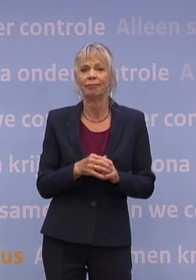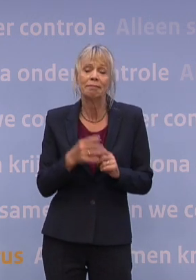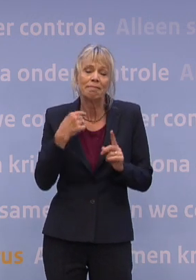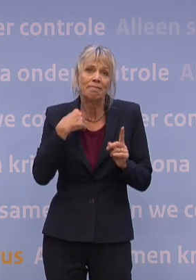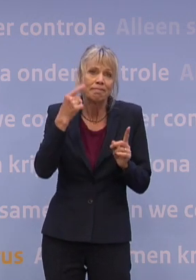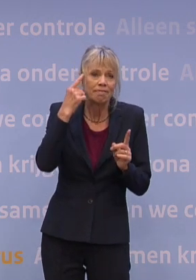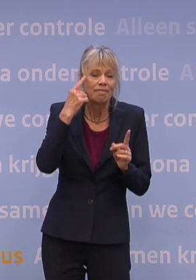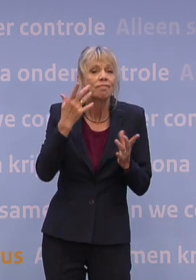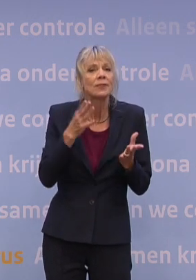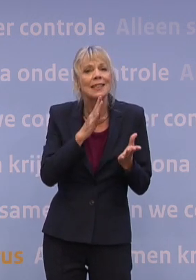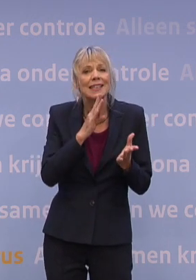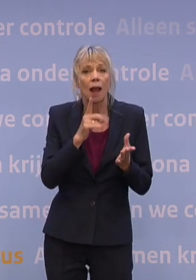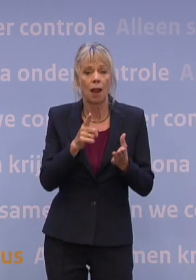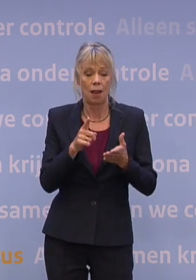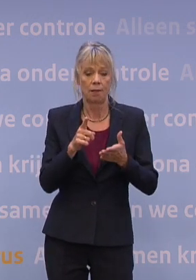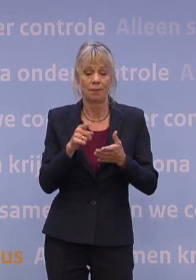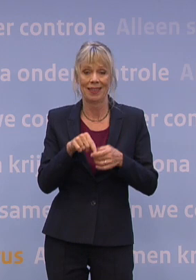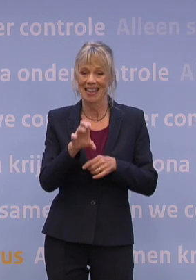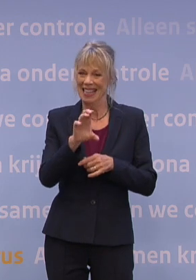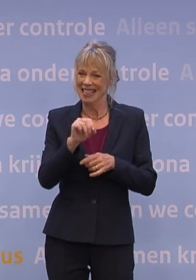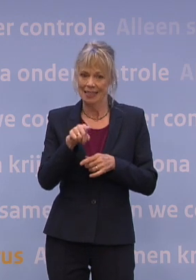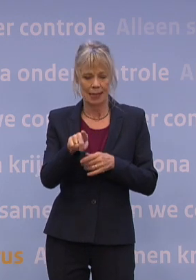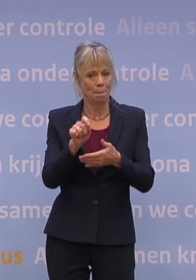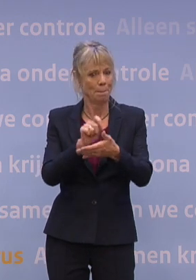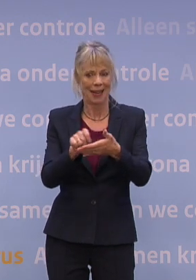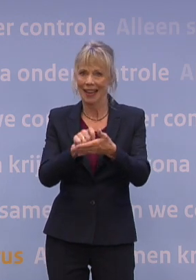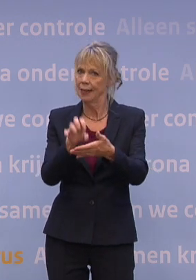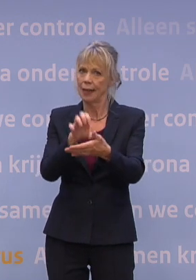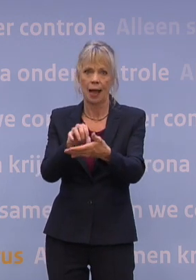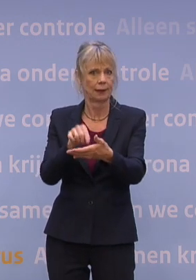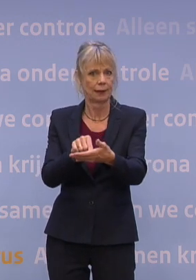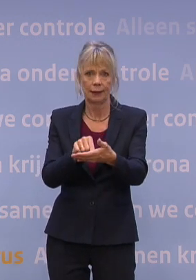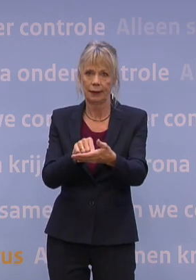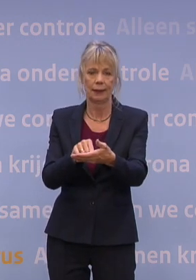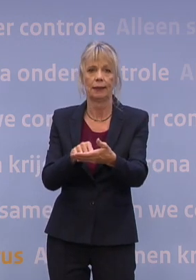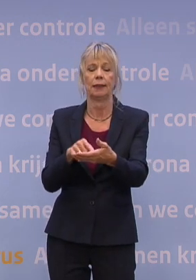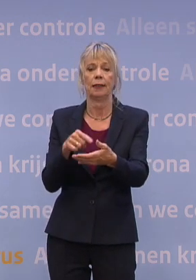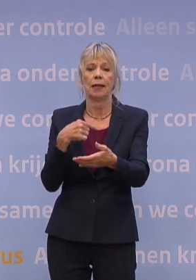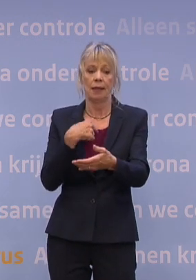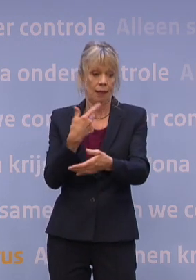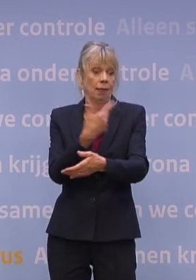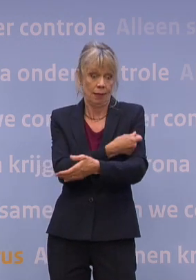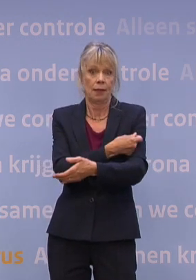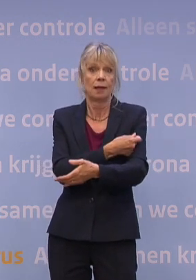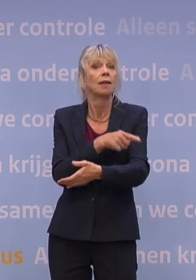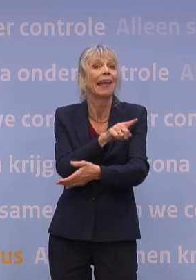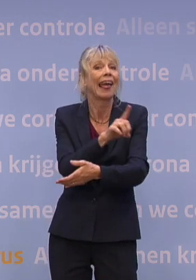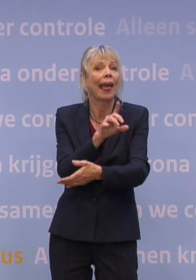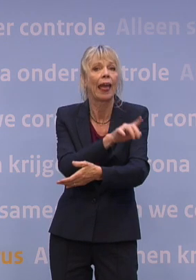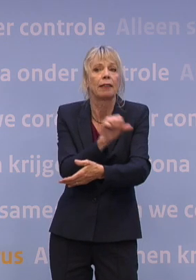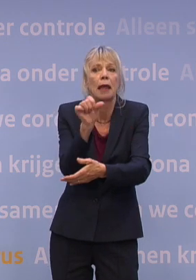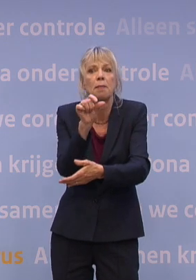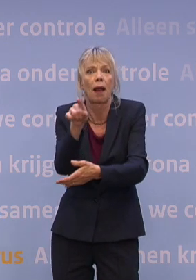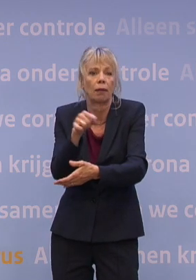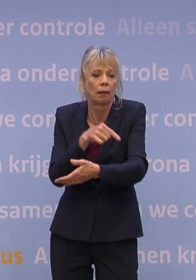die registratie niet is doorgekomen in SIMS en je bent door een partij geprikt die niet de GGD is, maar iemand anders, en ergens is die registratie